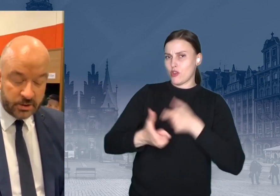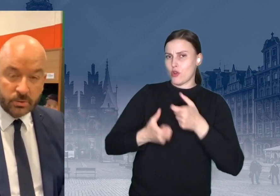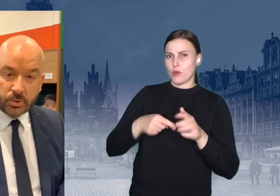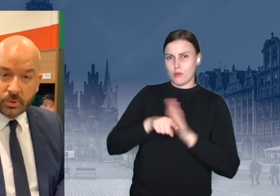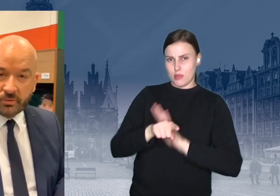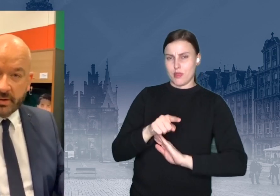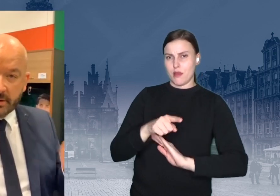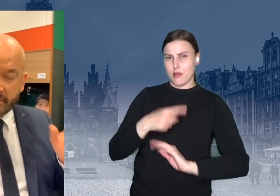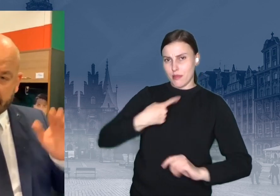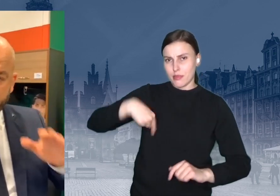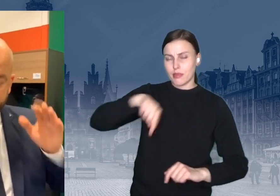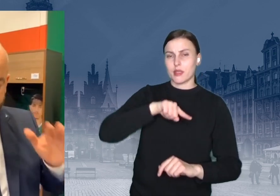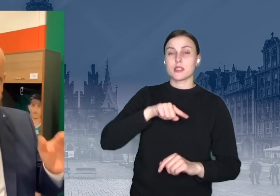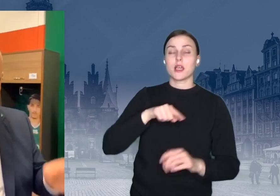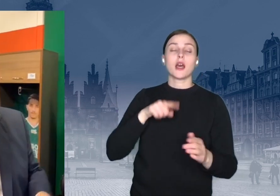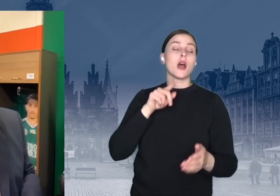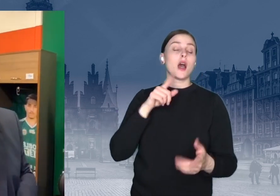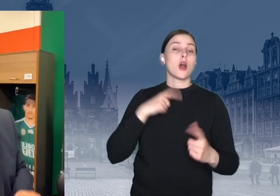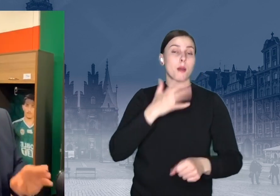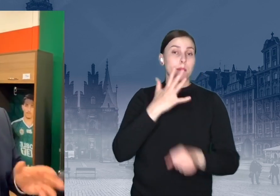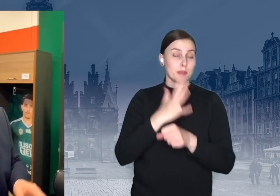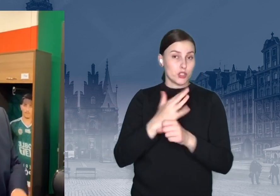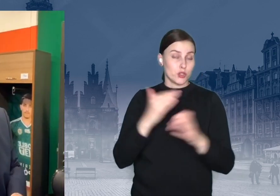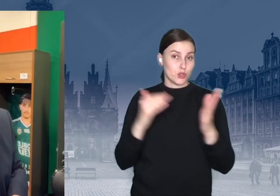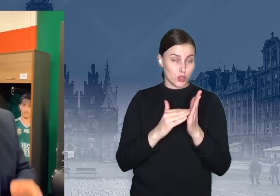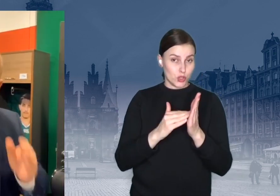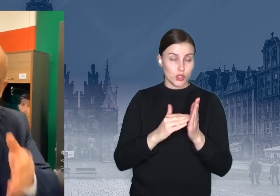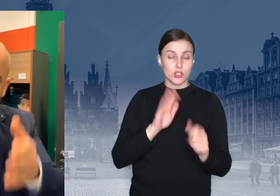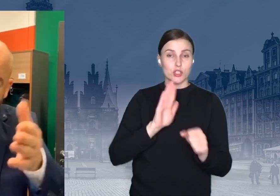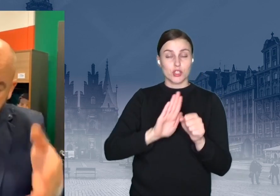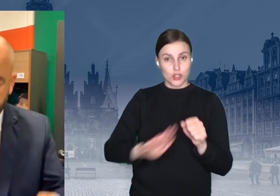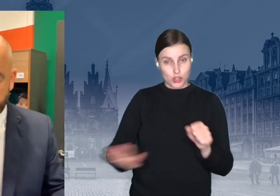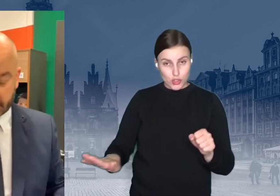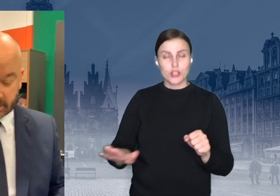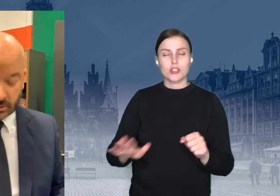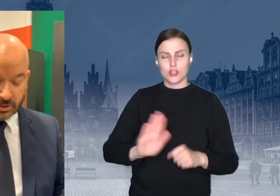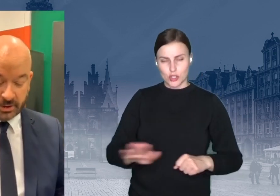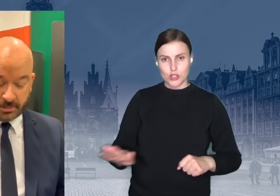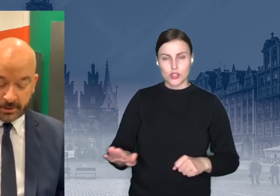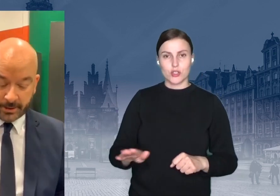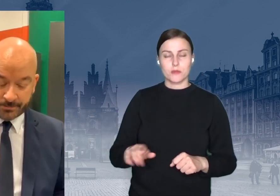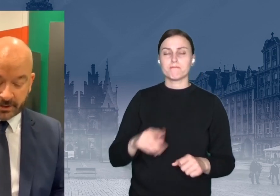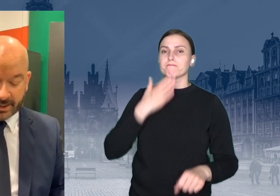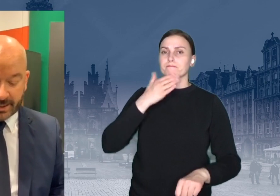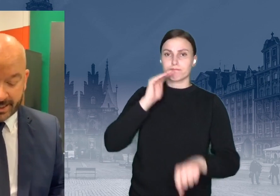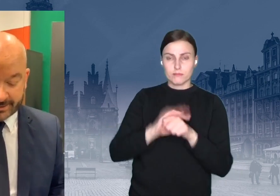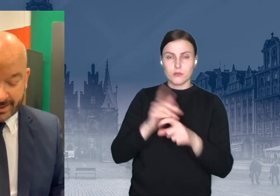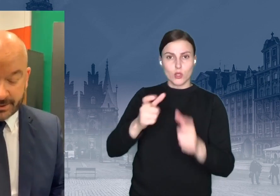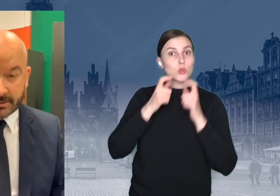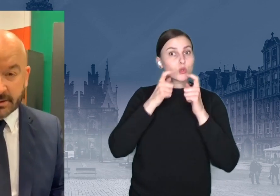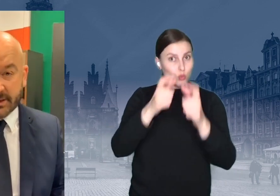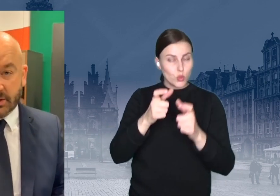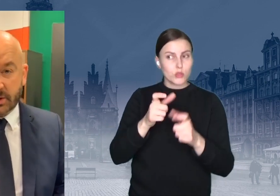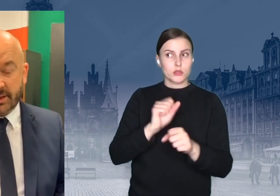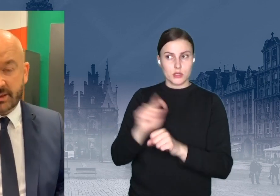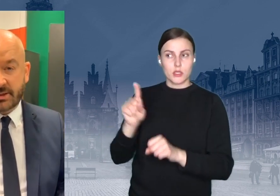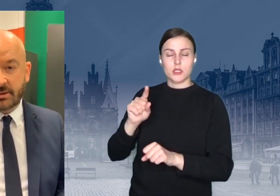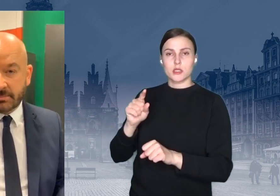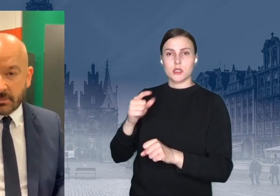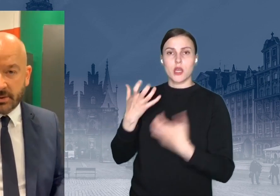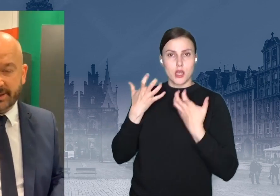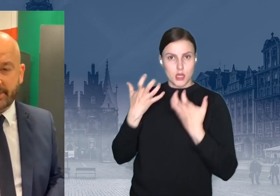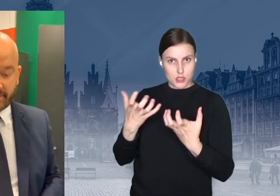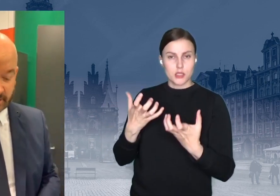15 tysięcy uczniów w klasach 1-3, zgodnie zresztą z Waszymi zgłoszonymi deklaracjami, chcę